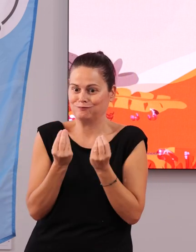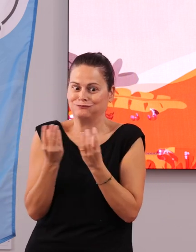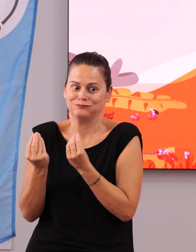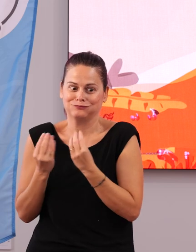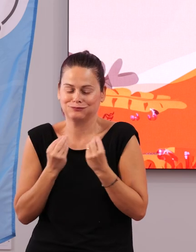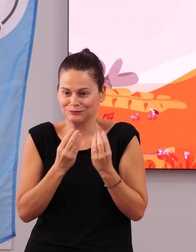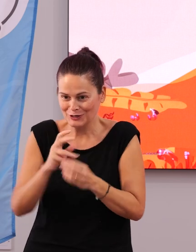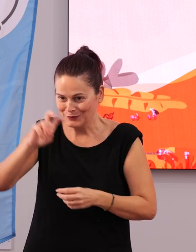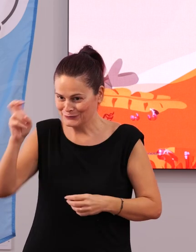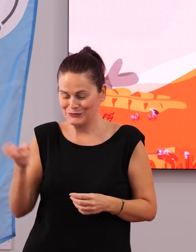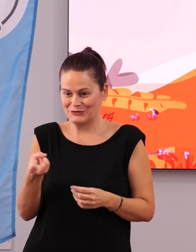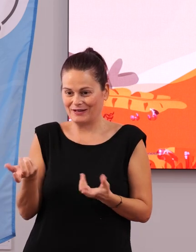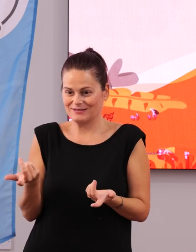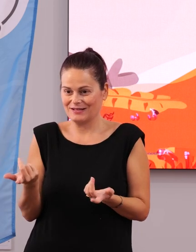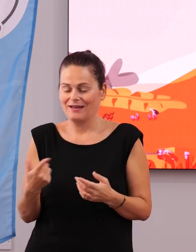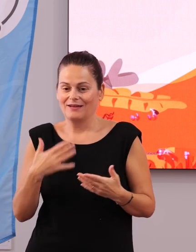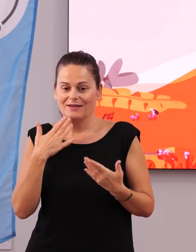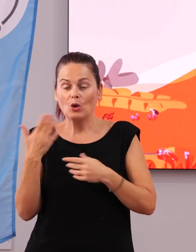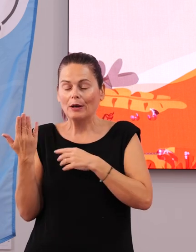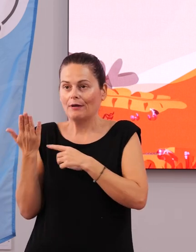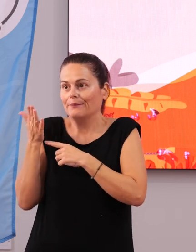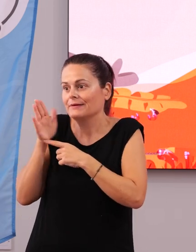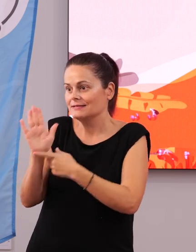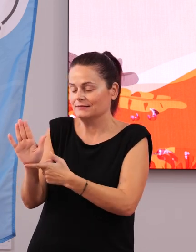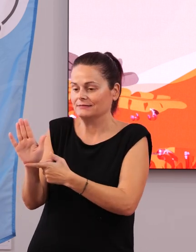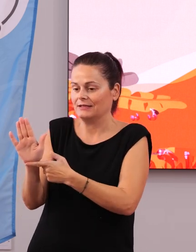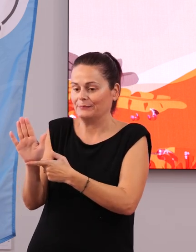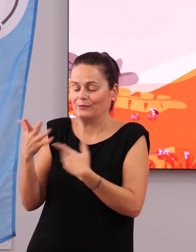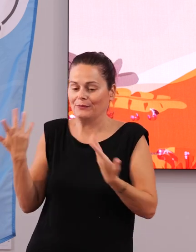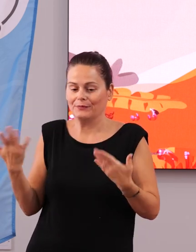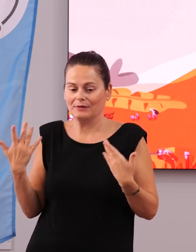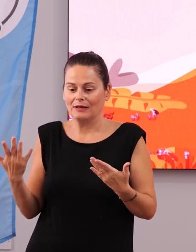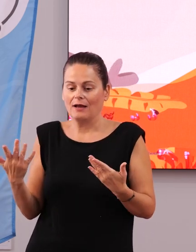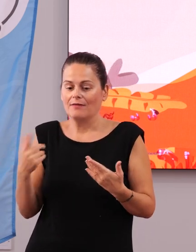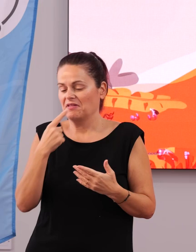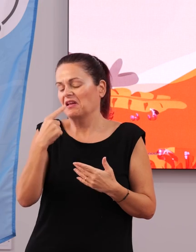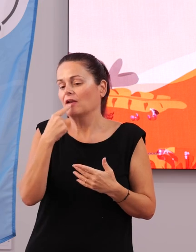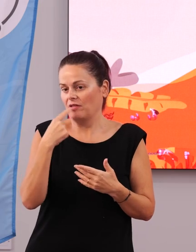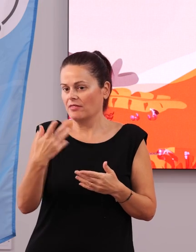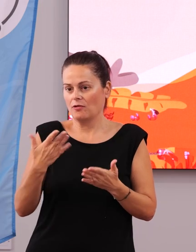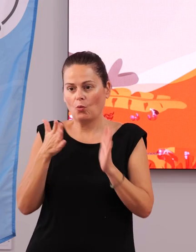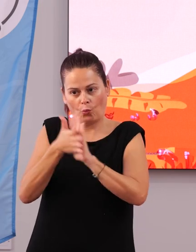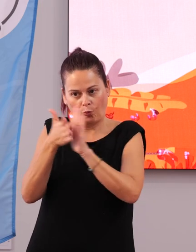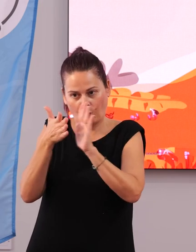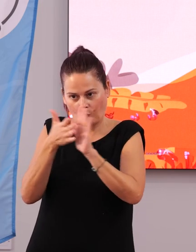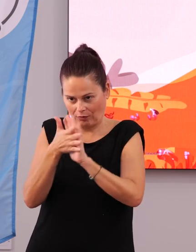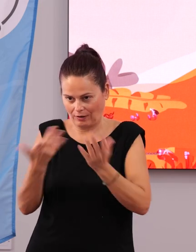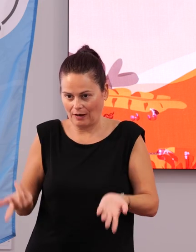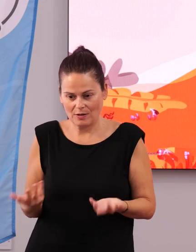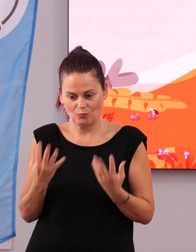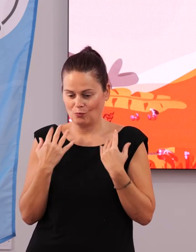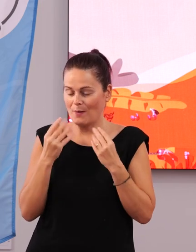comentado a Pepa, si las iba a presentar y me ha dicho que las adelantara yo. Voy a ser muy rápida, ¿vale? Porque son